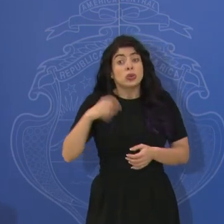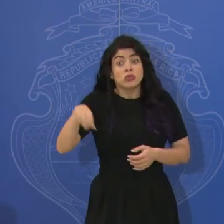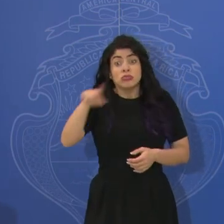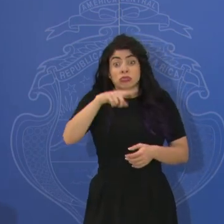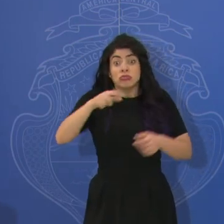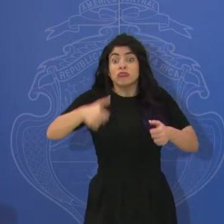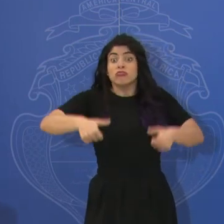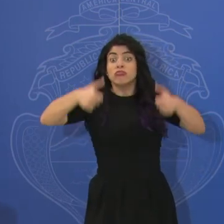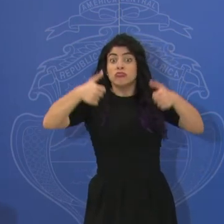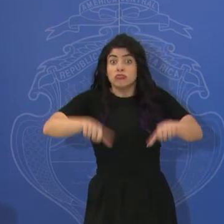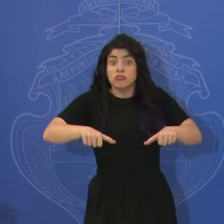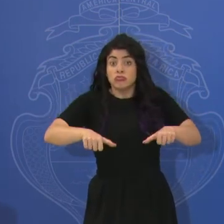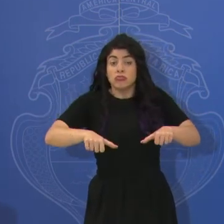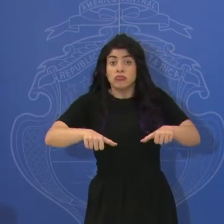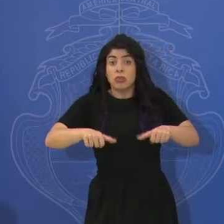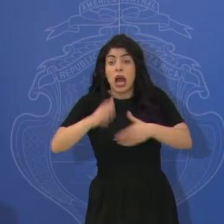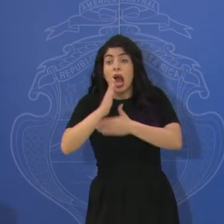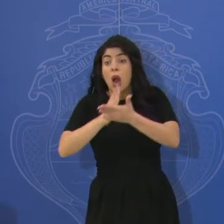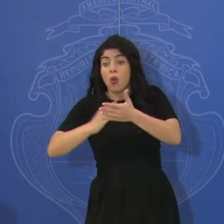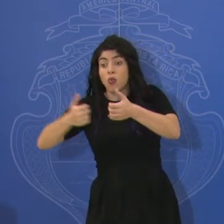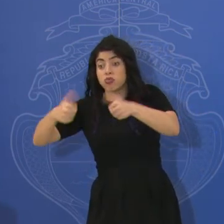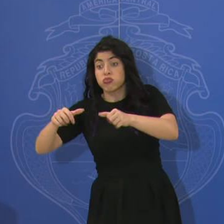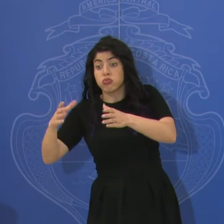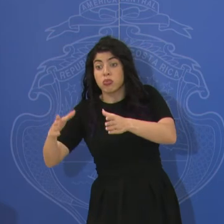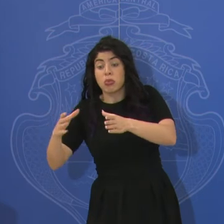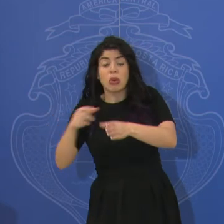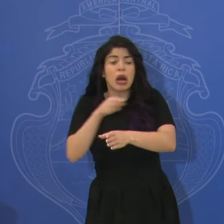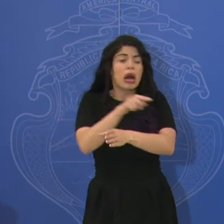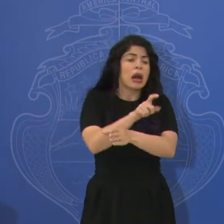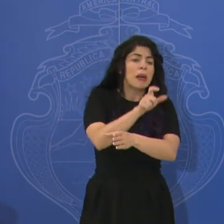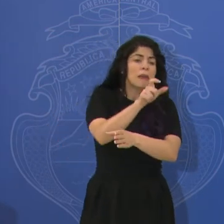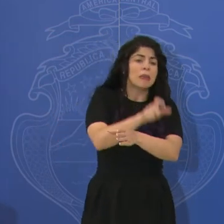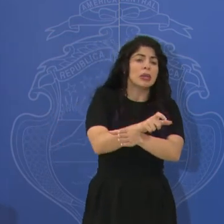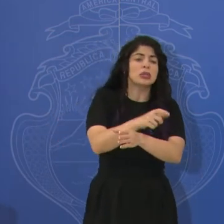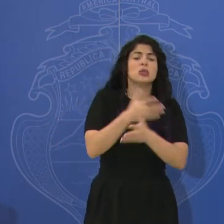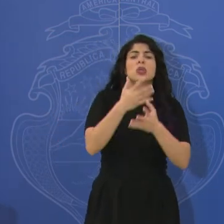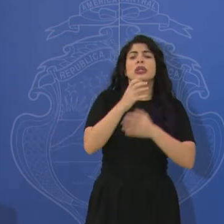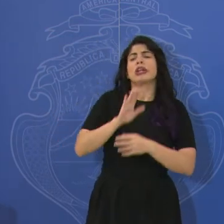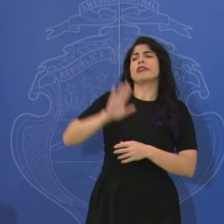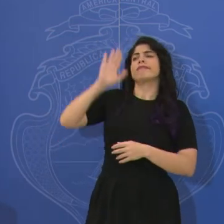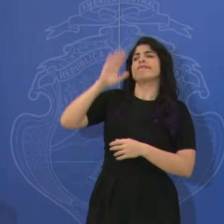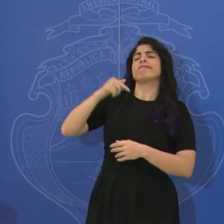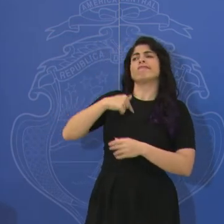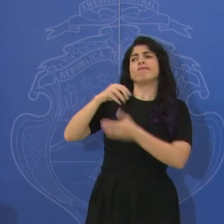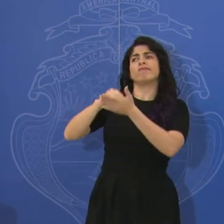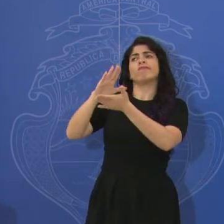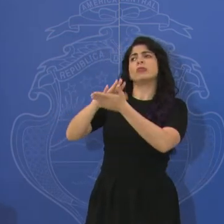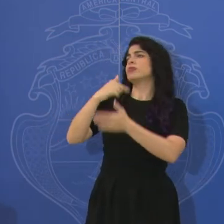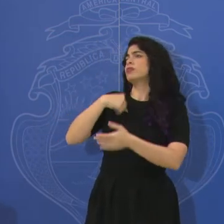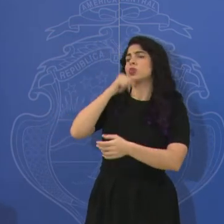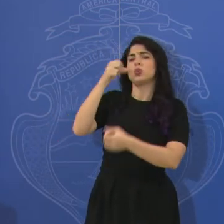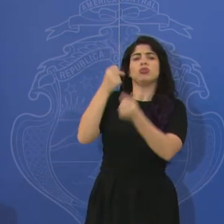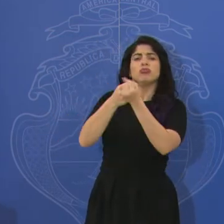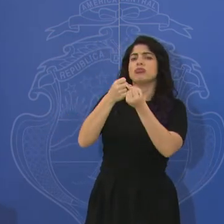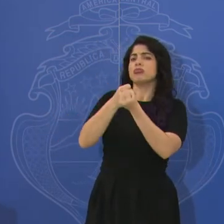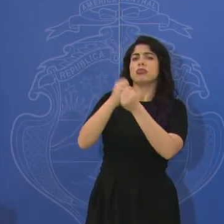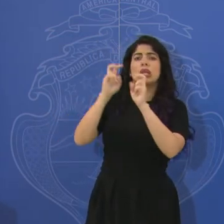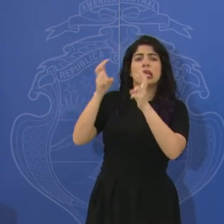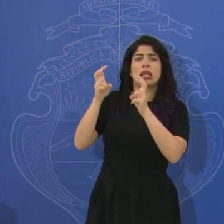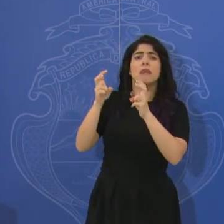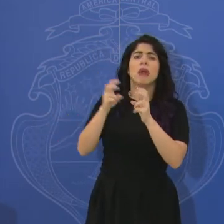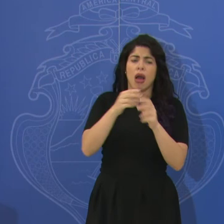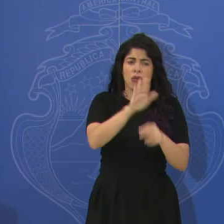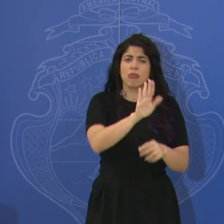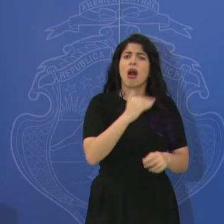de una de las partes y alguien quiere dejar consignado que no está a favor de una determinada medida,